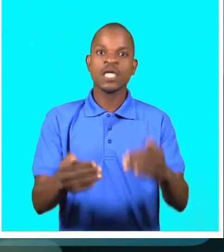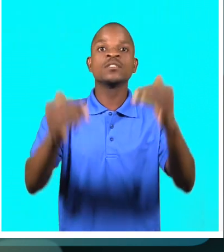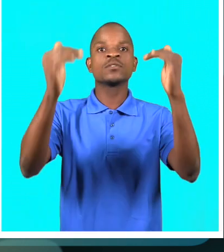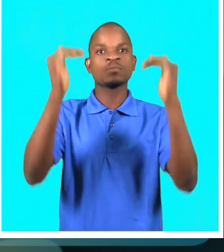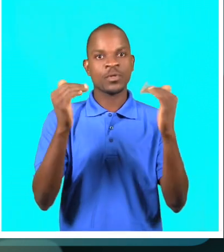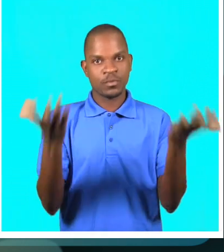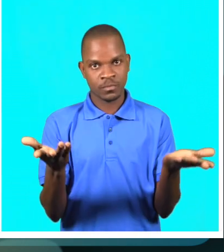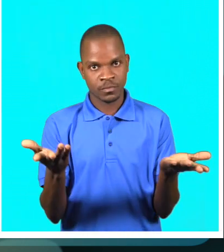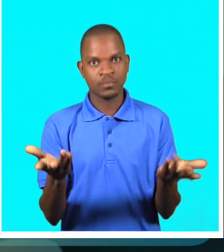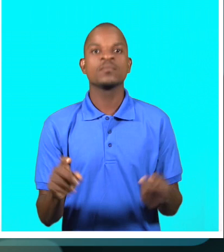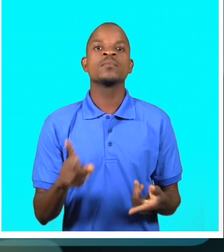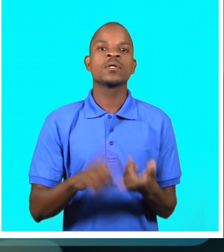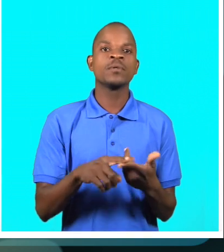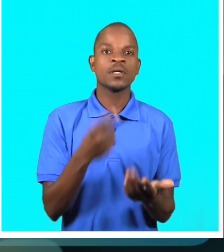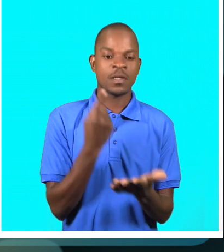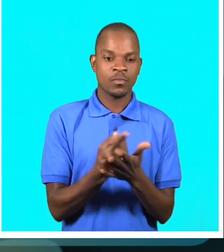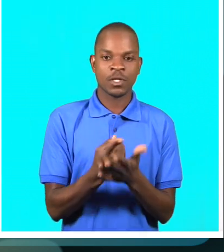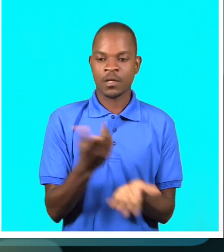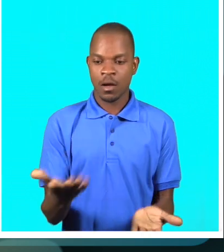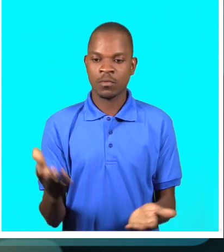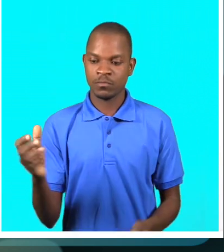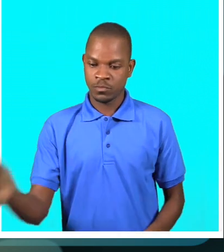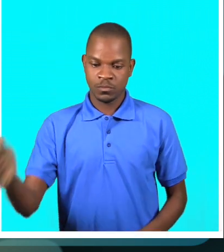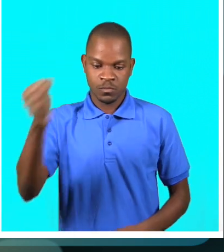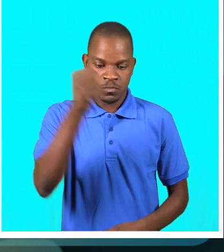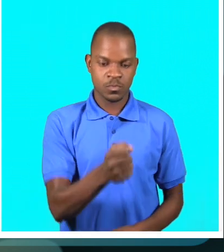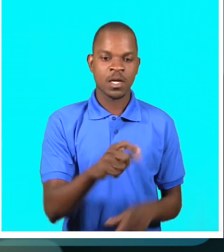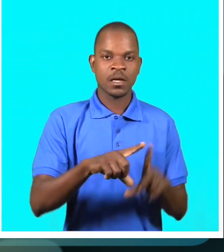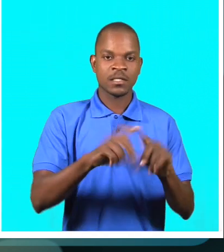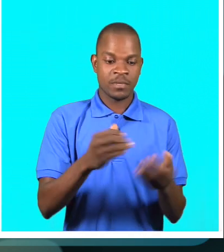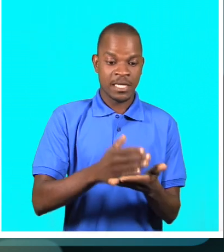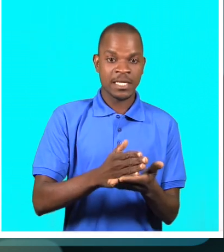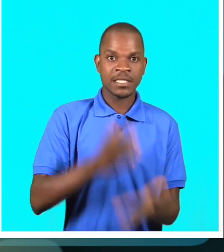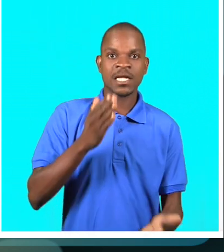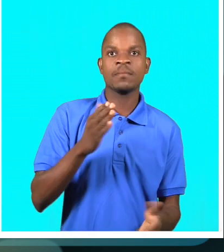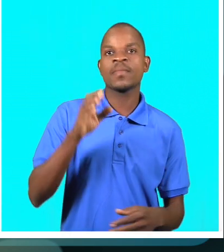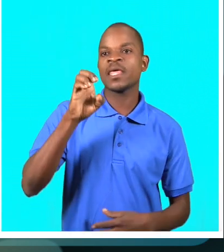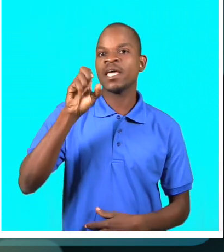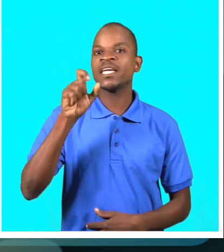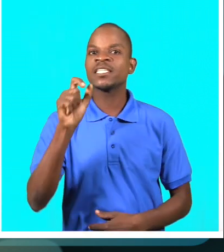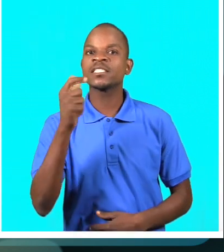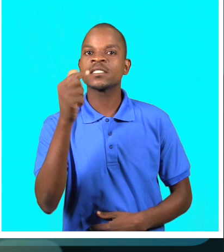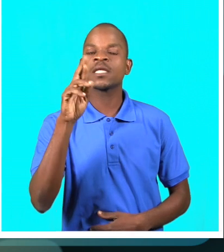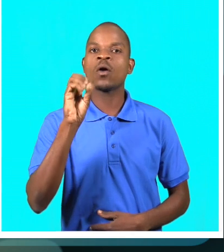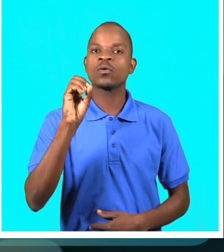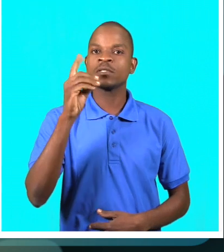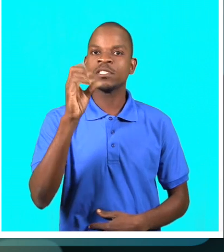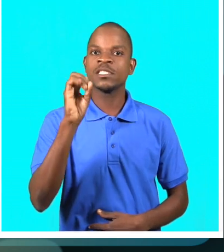nível superior. Então, agora que submetê-la a um exame extraordinário, para que ela possa